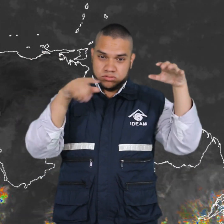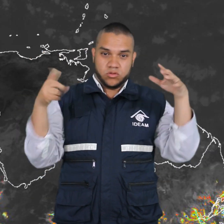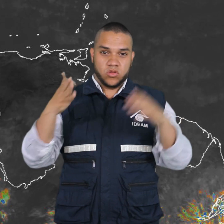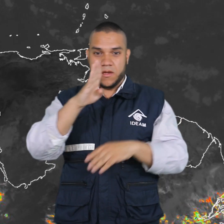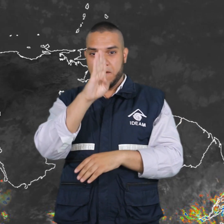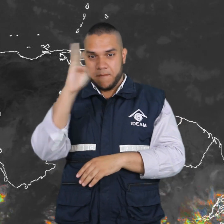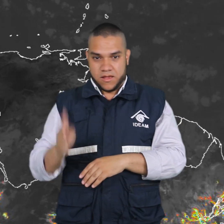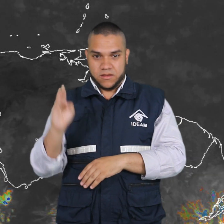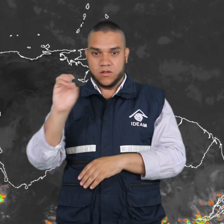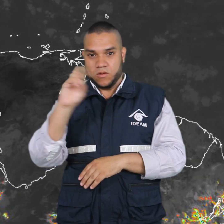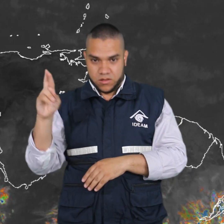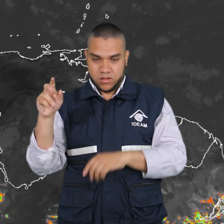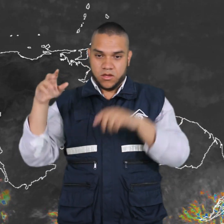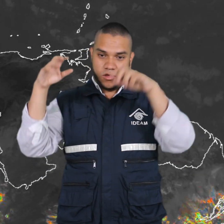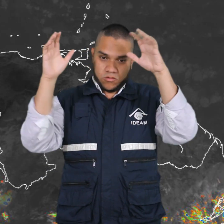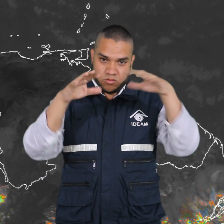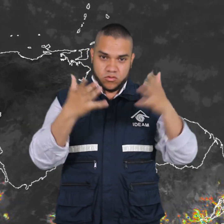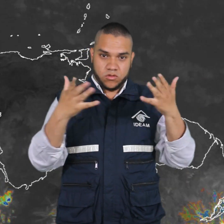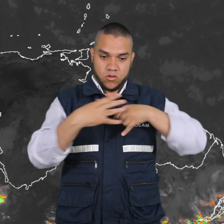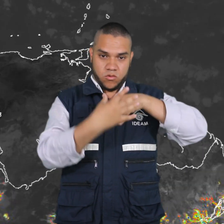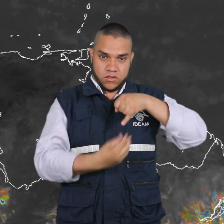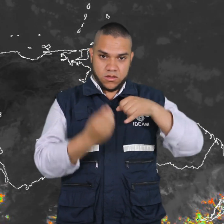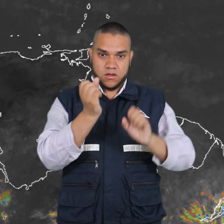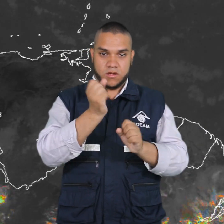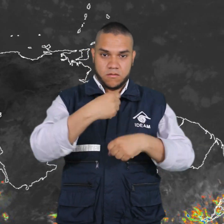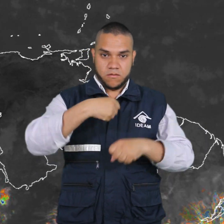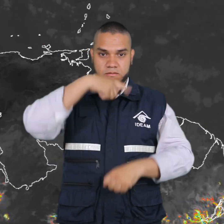precipitaciones en sectores de Guanía, Amazonas y Baupés.